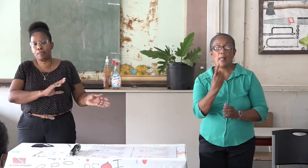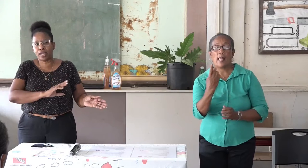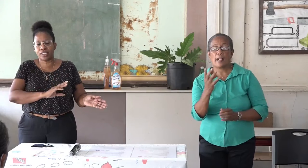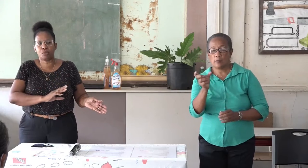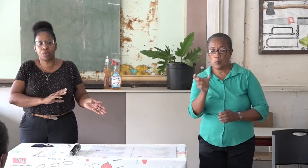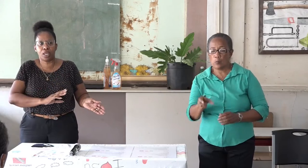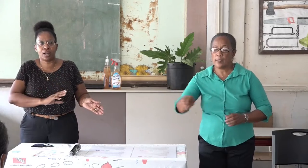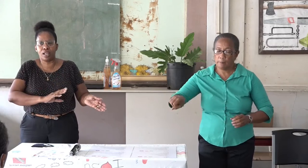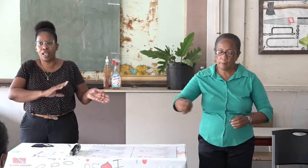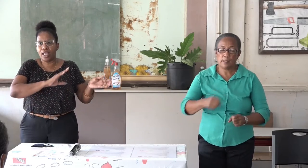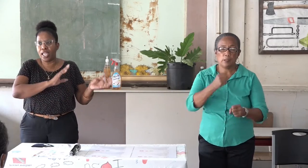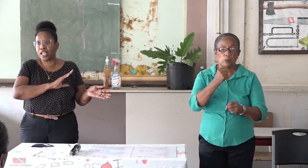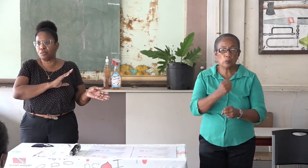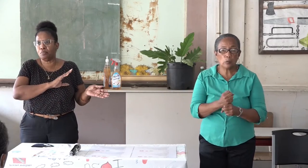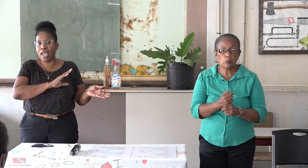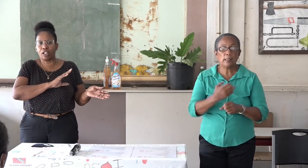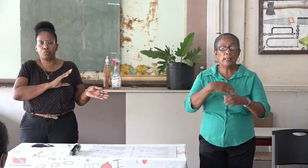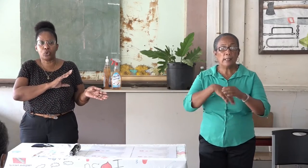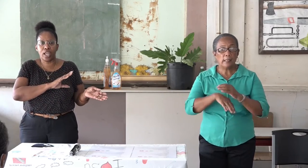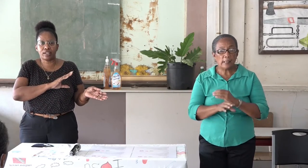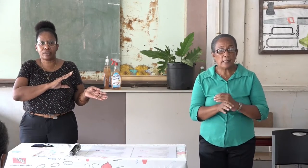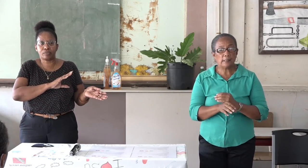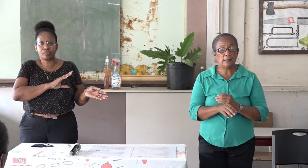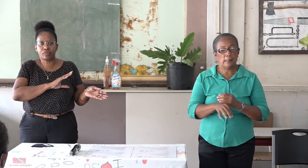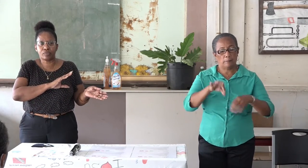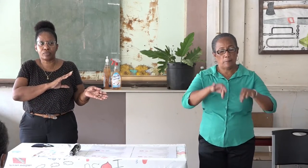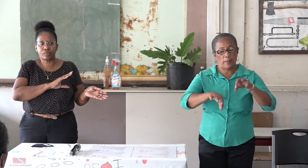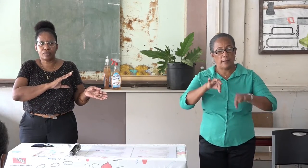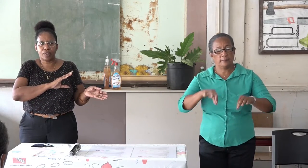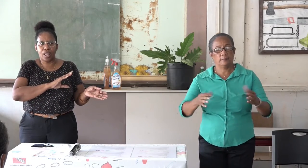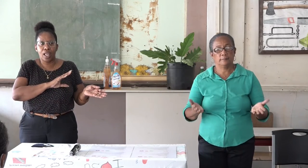zullen mee participeren in het derde project.